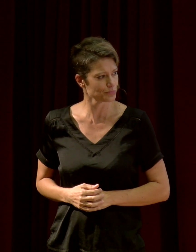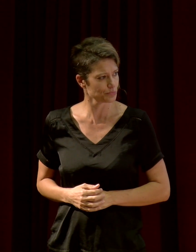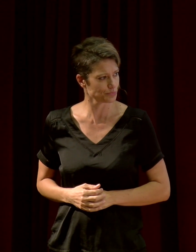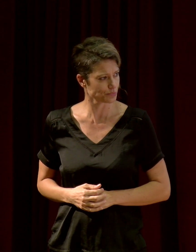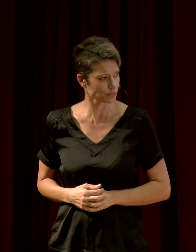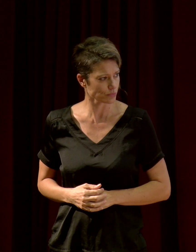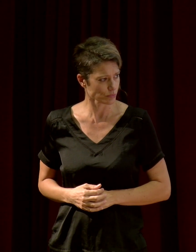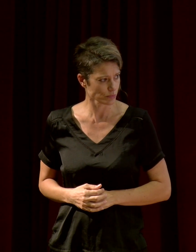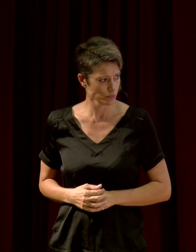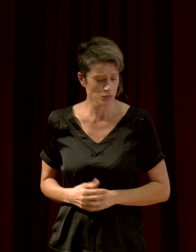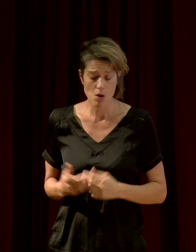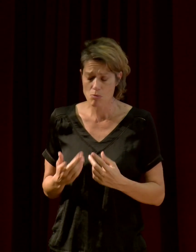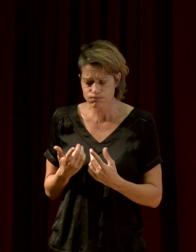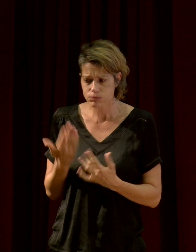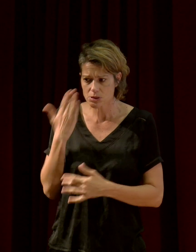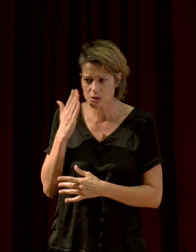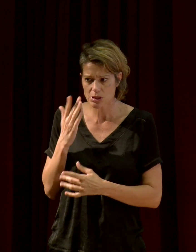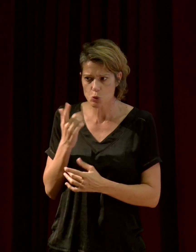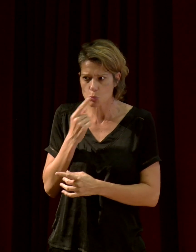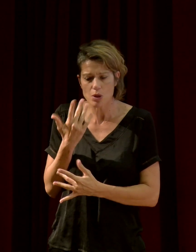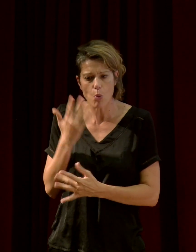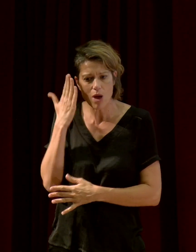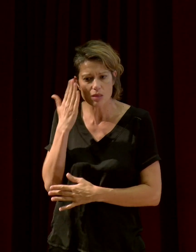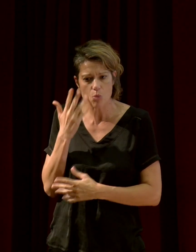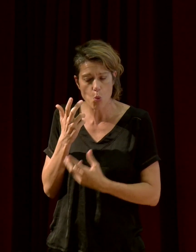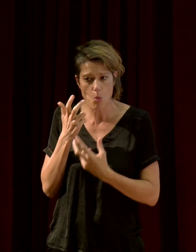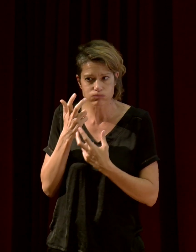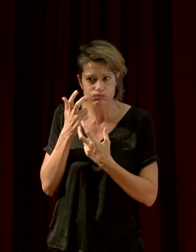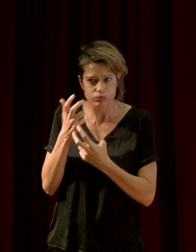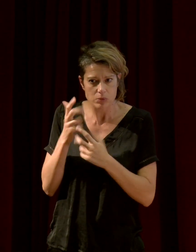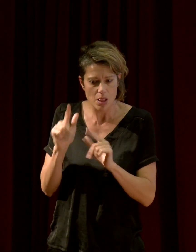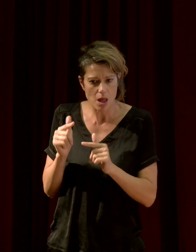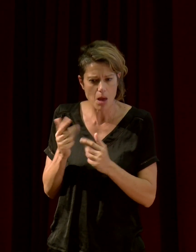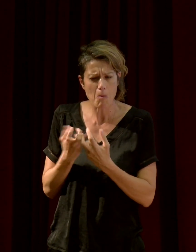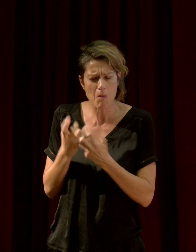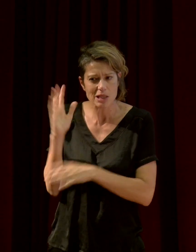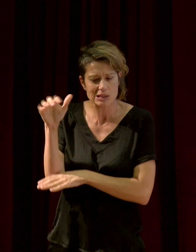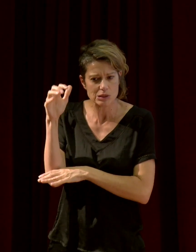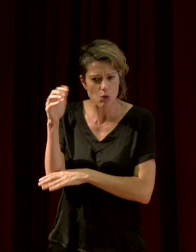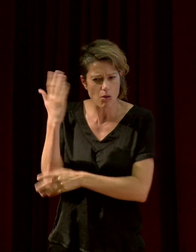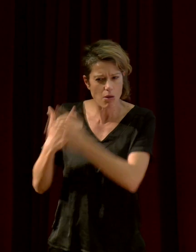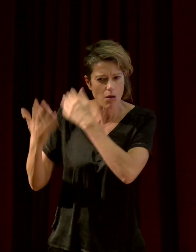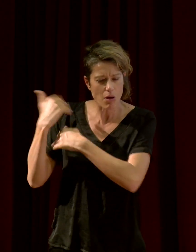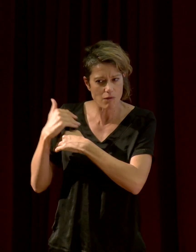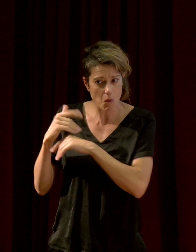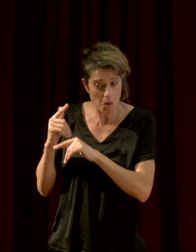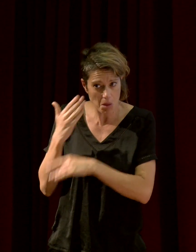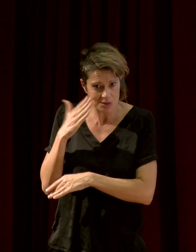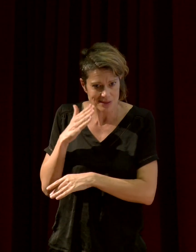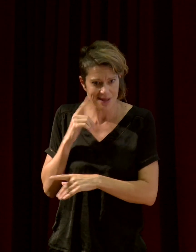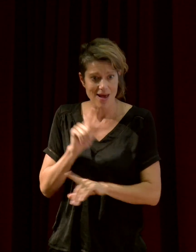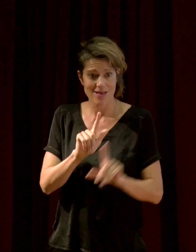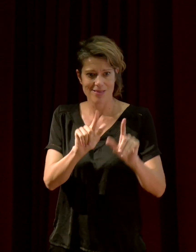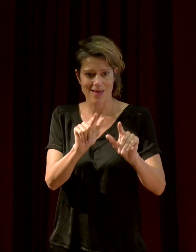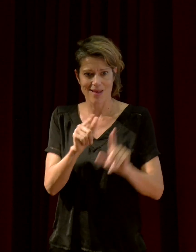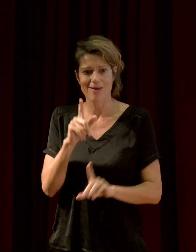idée ? Est-ce que les dinosaures faisaient... On a une idée du bruit ? Alors, une paléontologue émérite au premier rang. Alors, j'essaie de ne dire de l'étude.